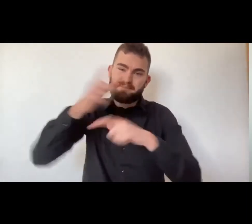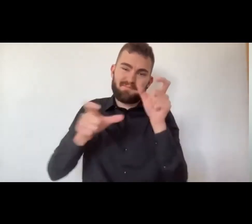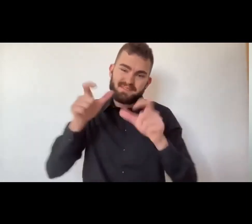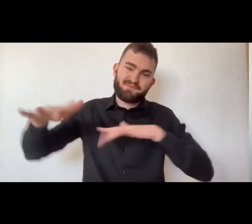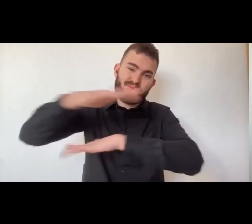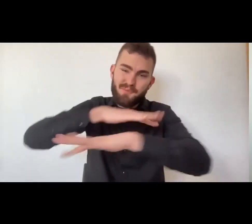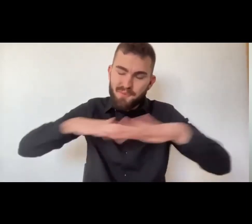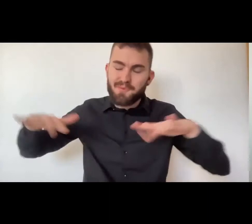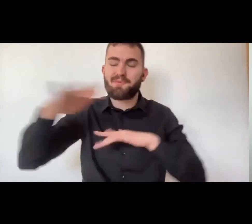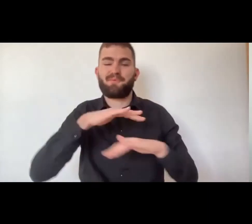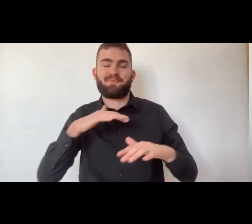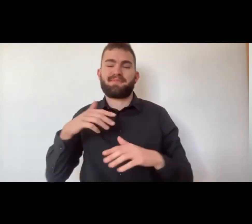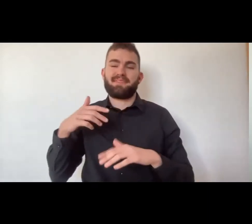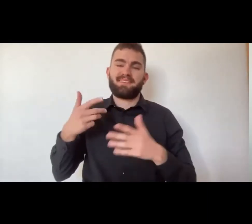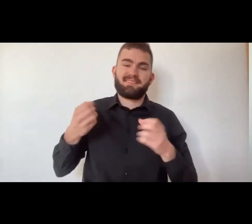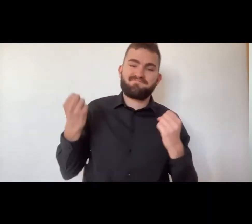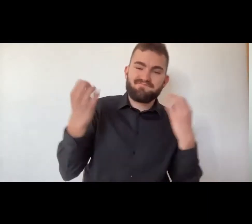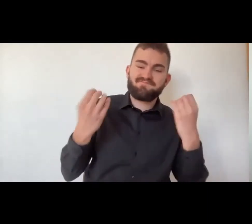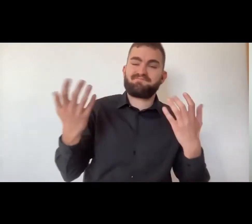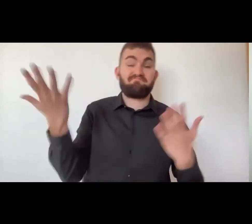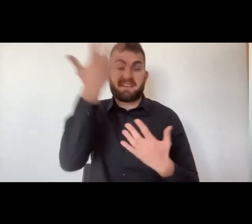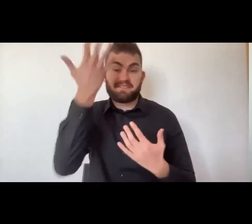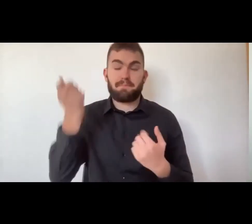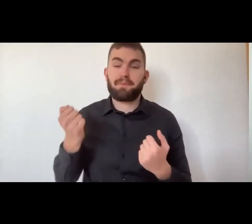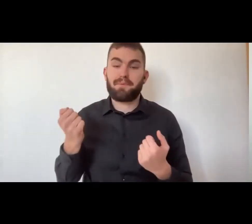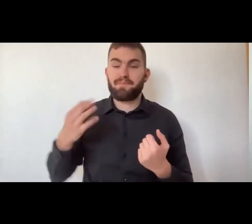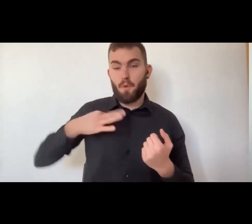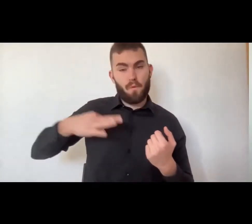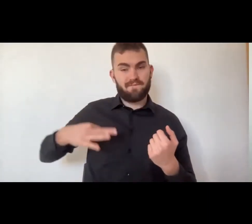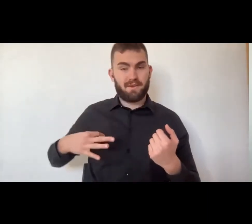O in un incontro di persone, in un raduno.